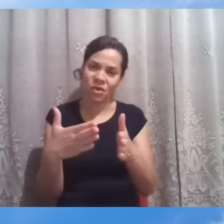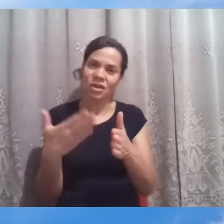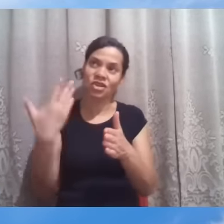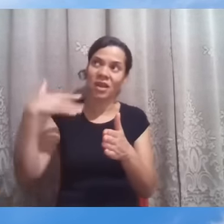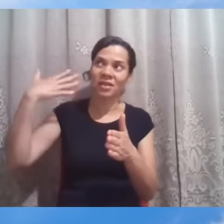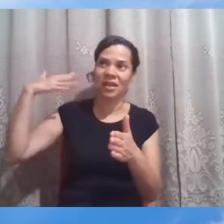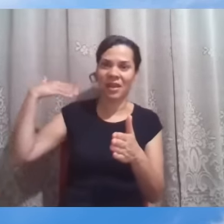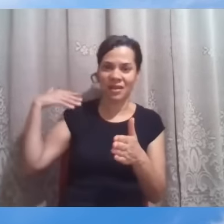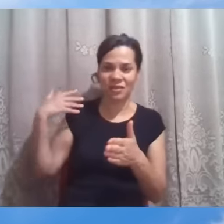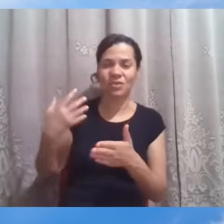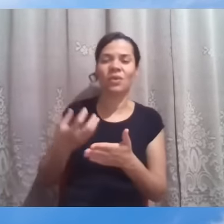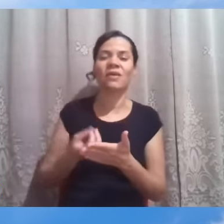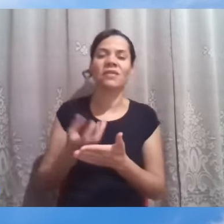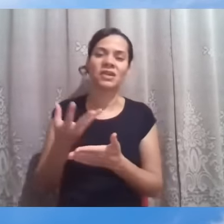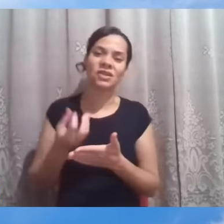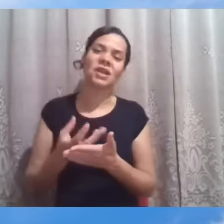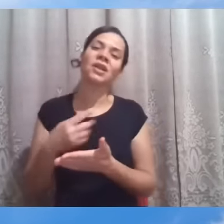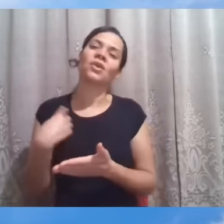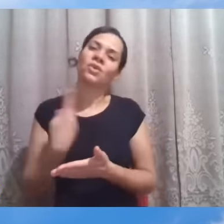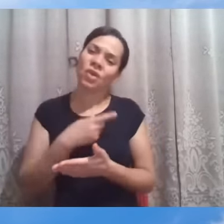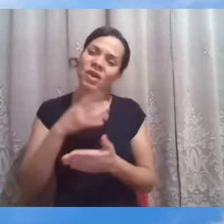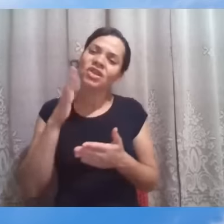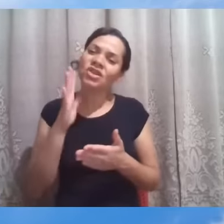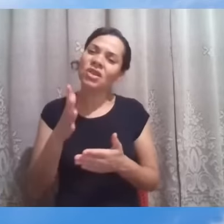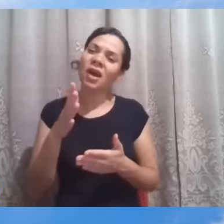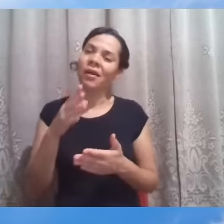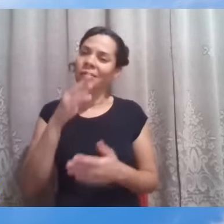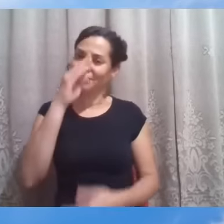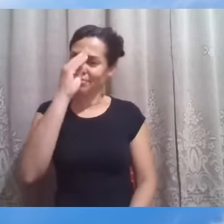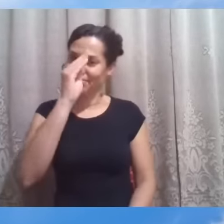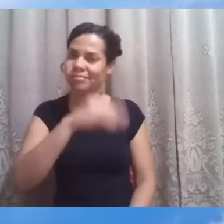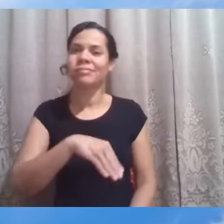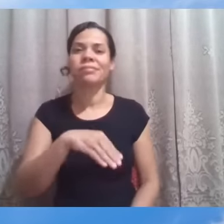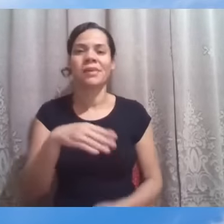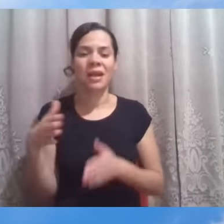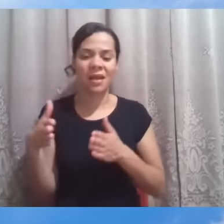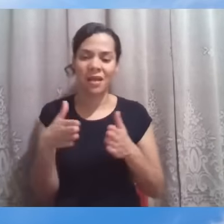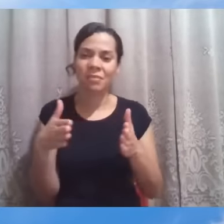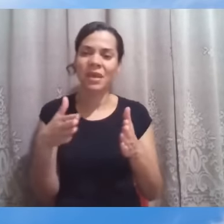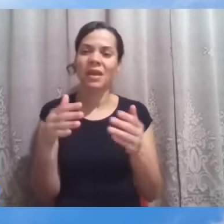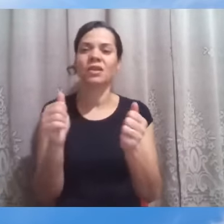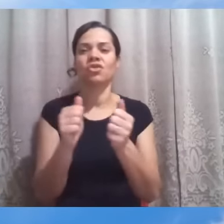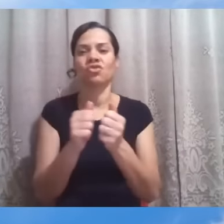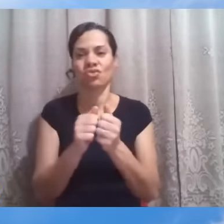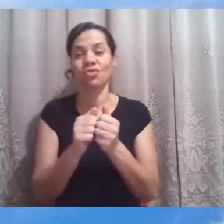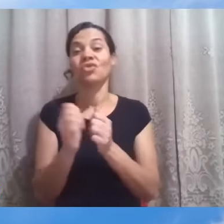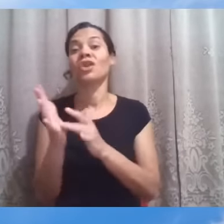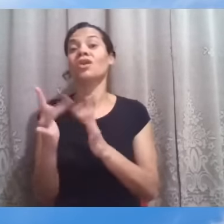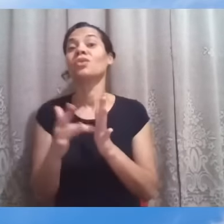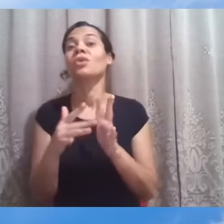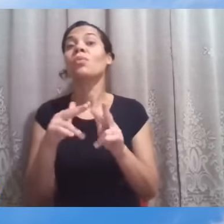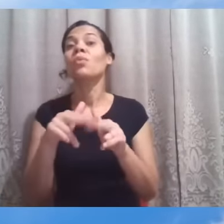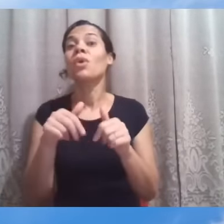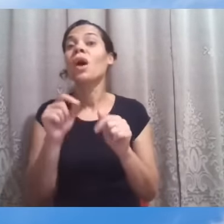evangelho, nós não desistimos da caminhada com o mestre por conta de medir e de orgulhos,